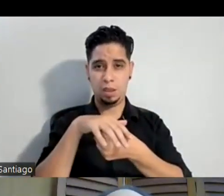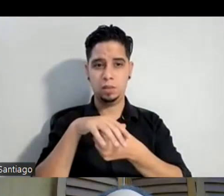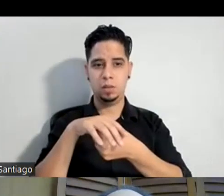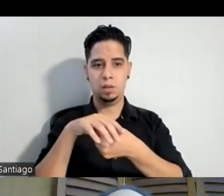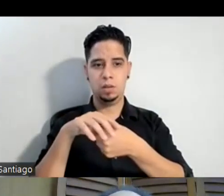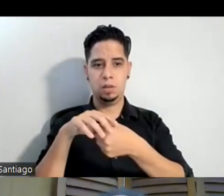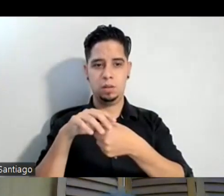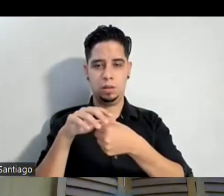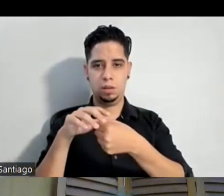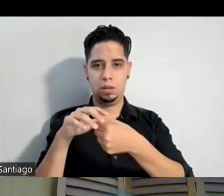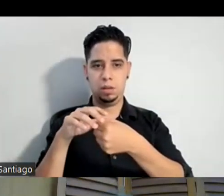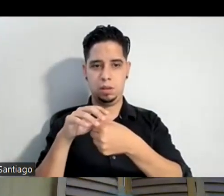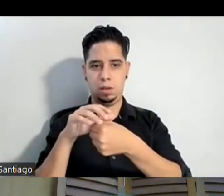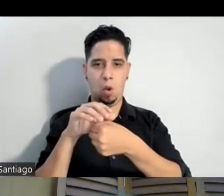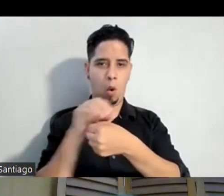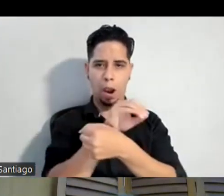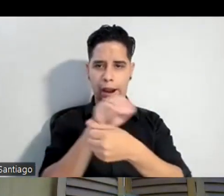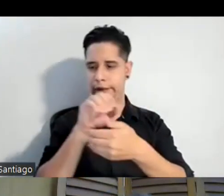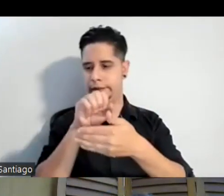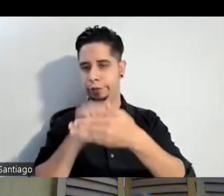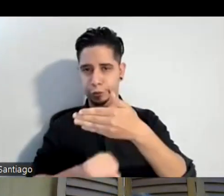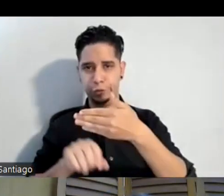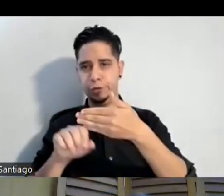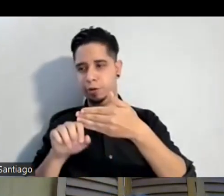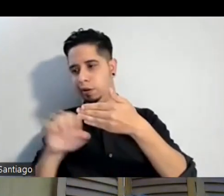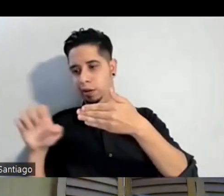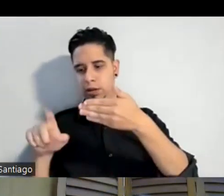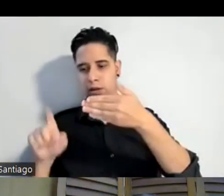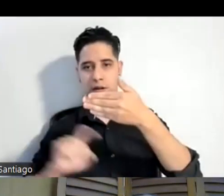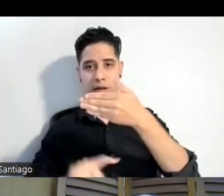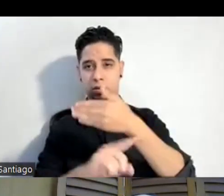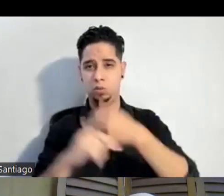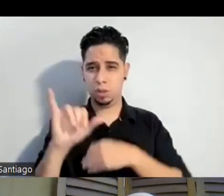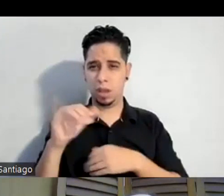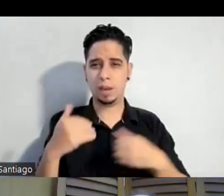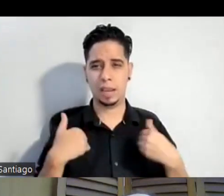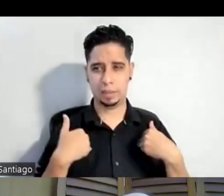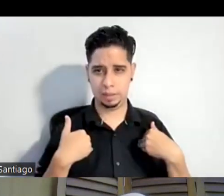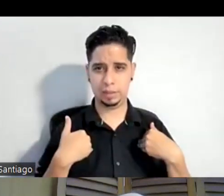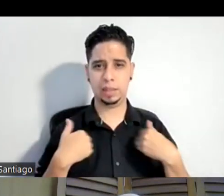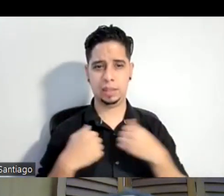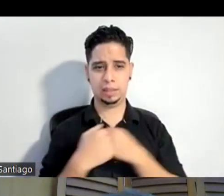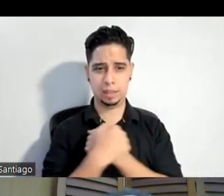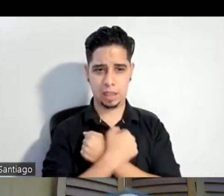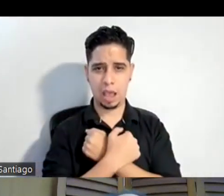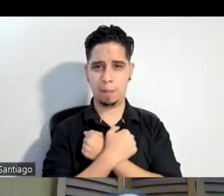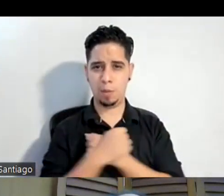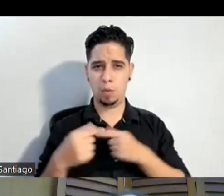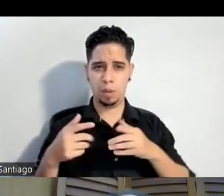Rico fuera del área metropolitana que todavía hay esa ese amor por los vecinos ese ambiente